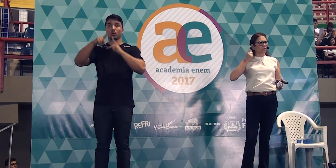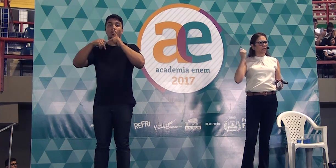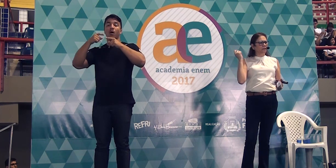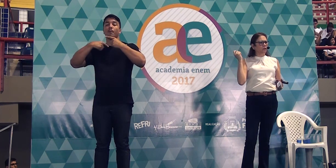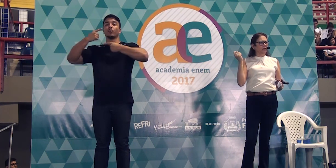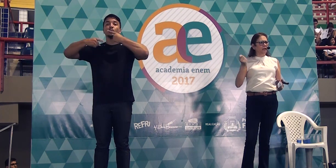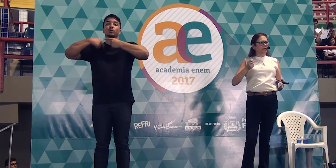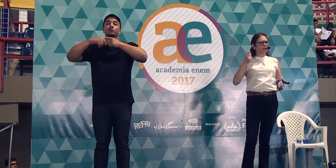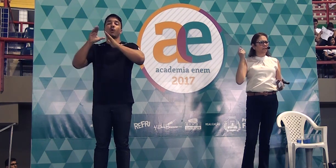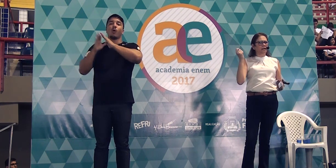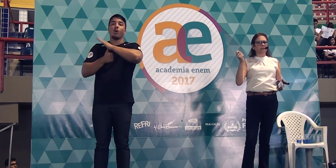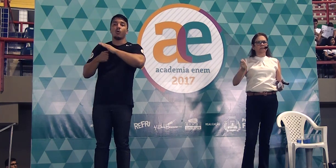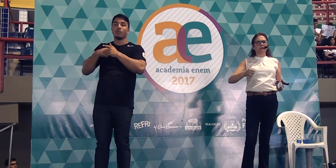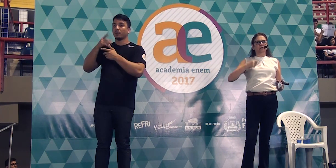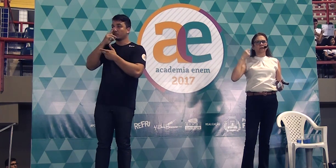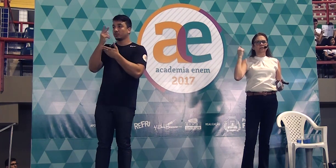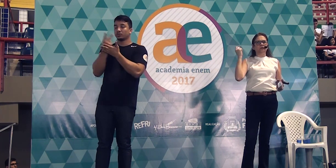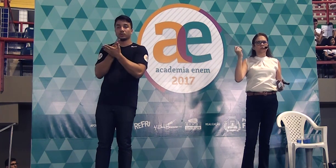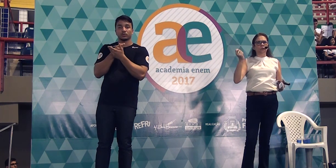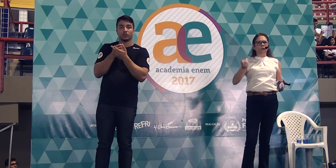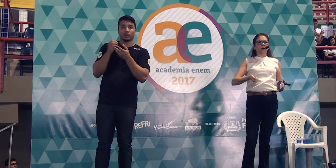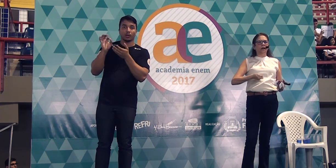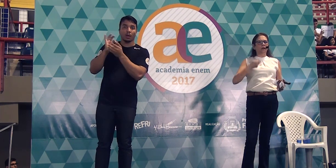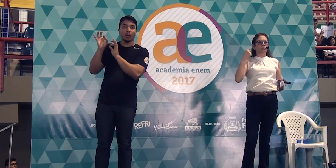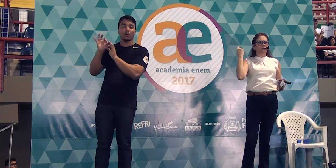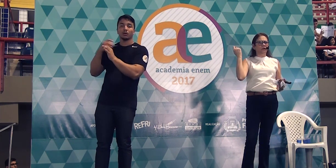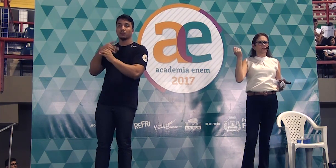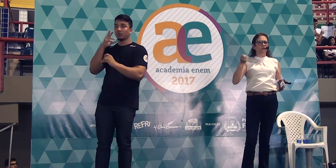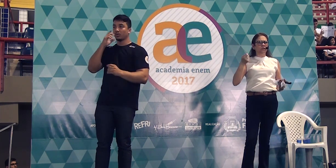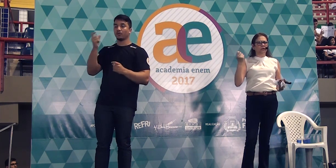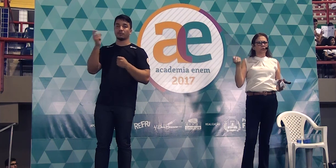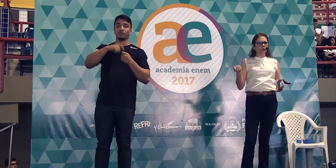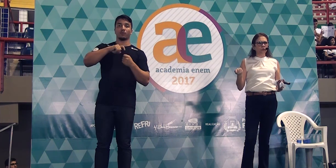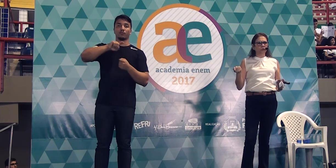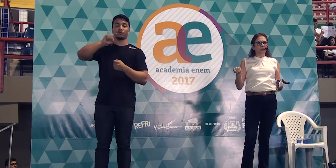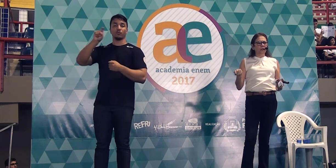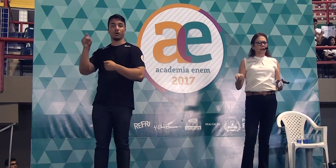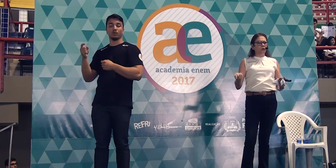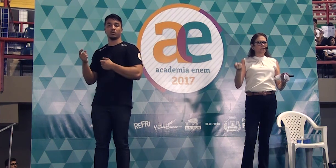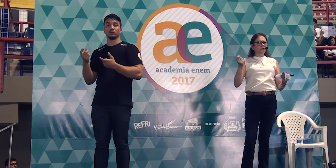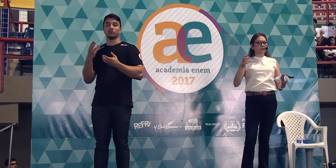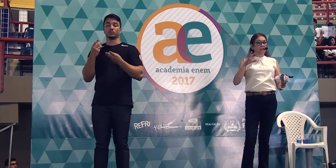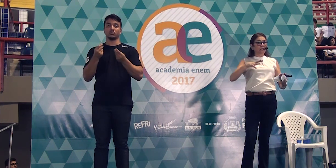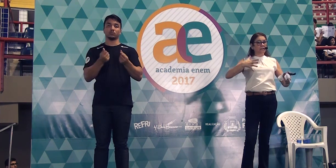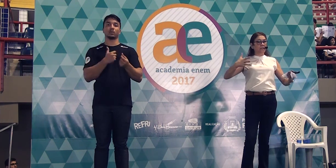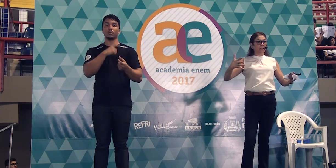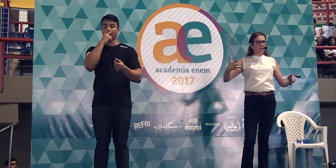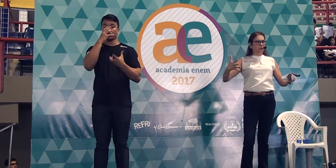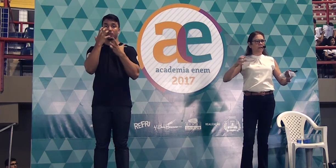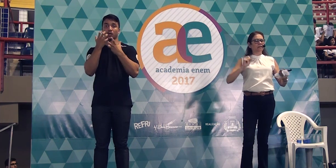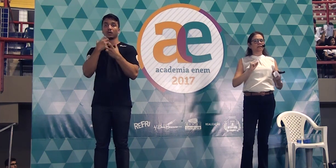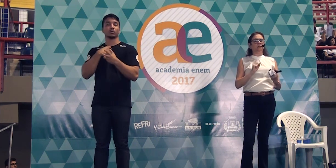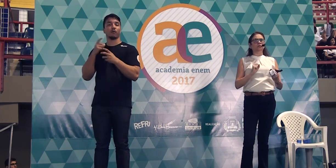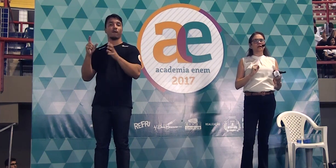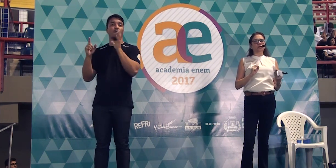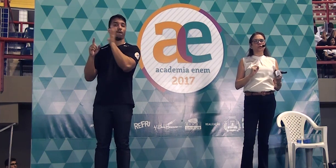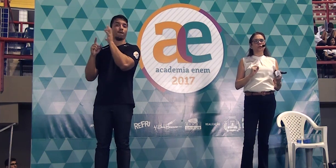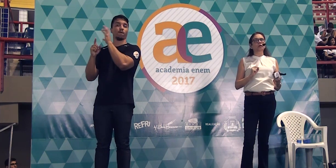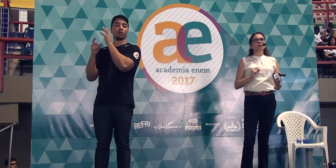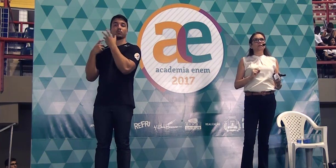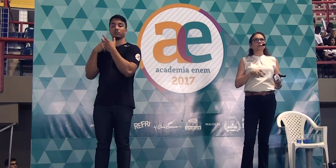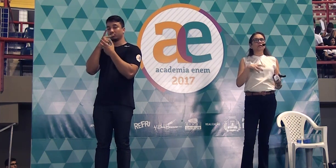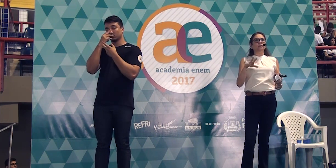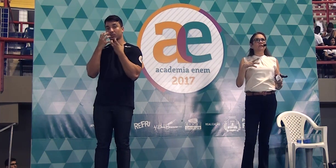que nada acontece com eles, eles saem isentos, eles voltam para o cargo, não devolvam dinheiro e tudo. É como se você quisesse começar seu